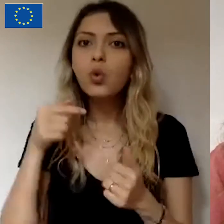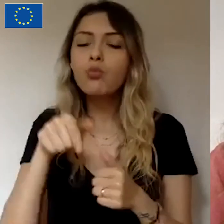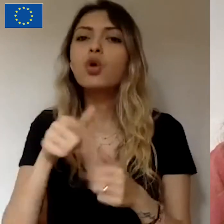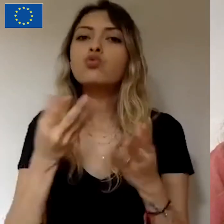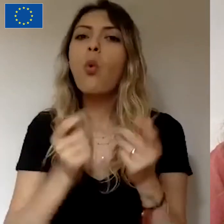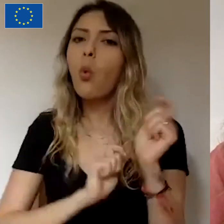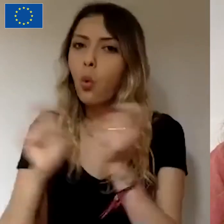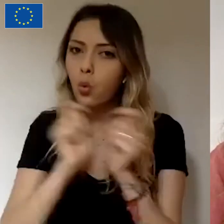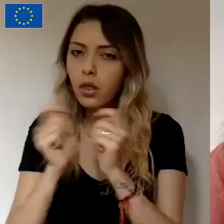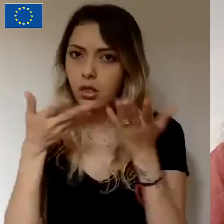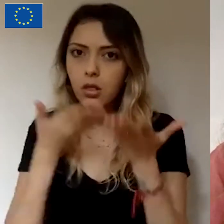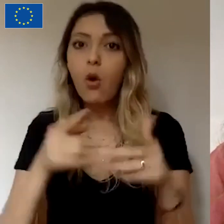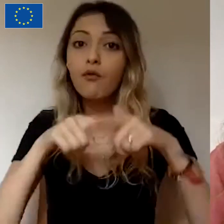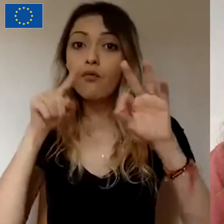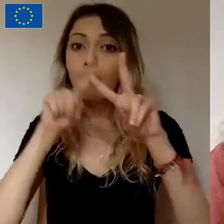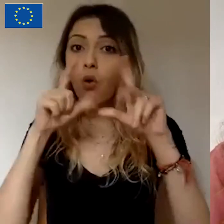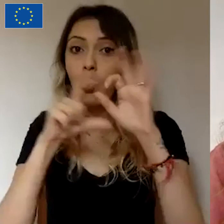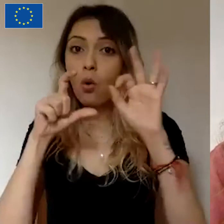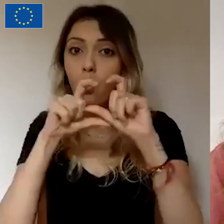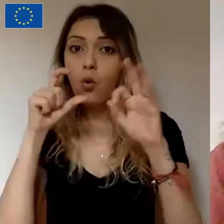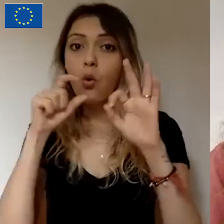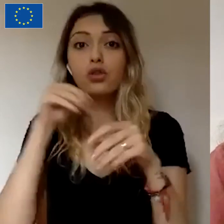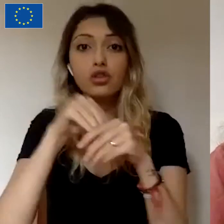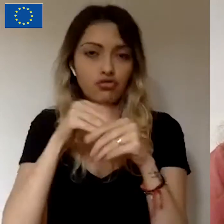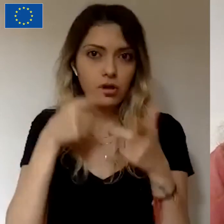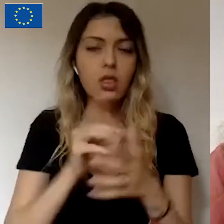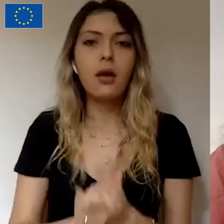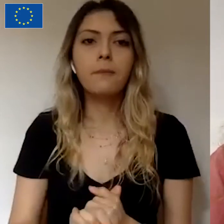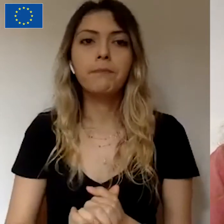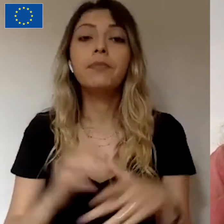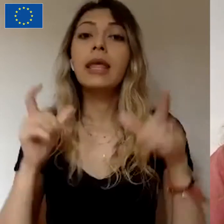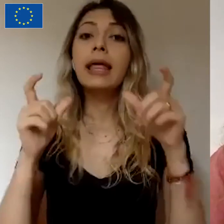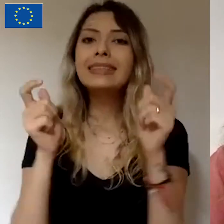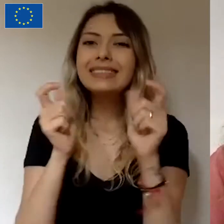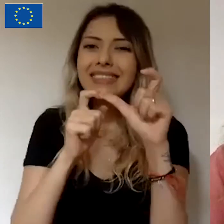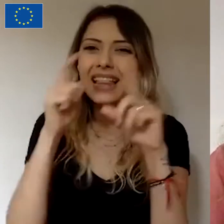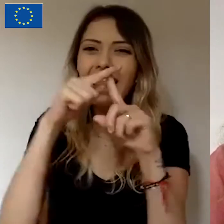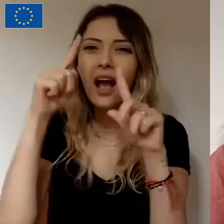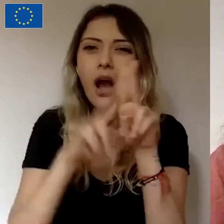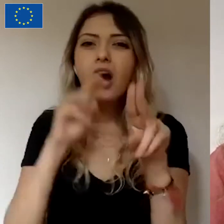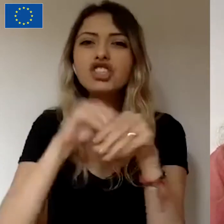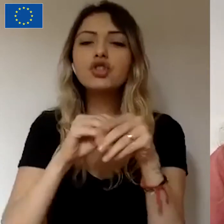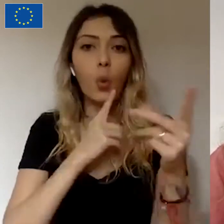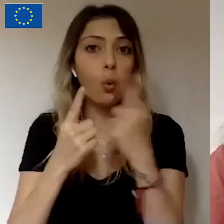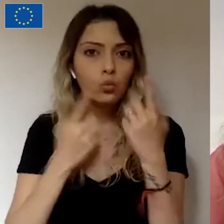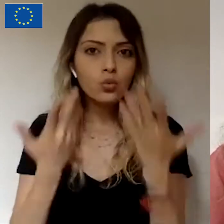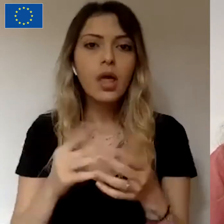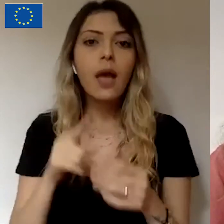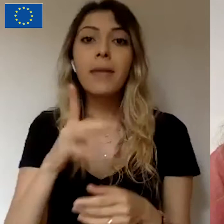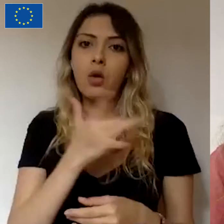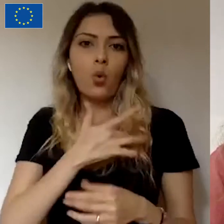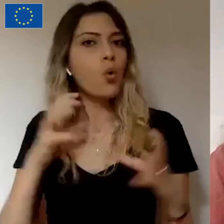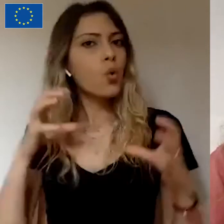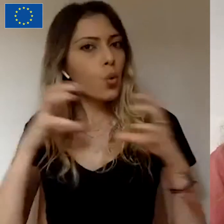bir yöntem oldu Fon Google üzerinde. Tabii STK'lar üzerinde konuşacak olursak bir gönüllü grubu